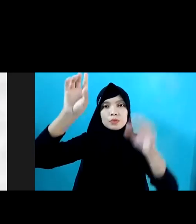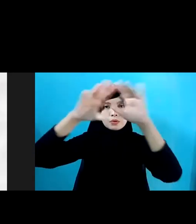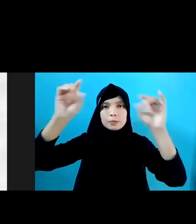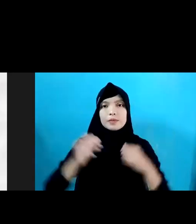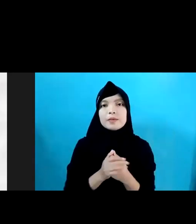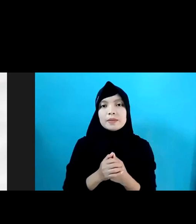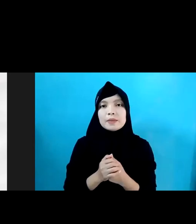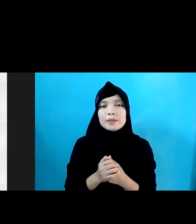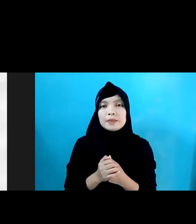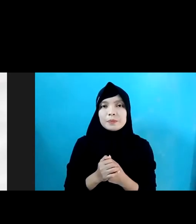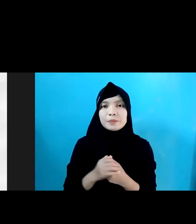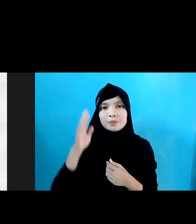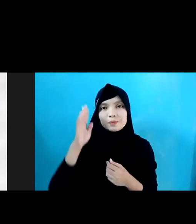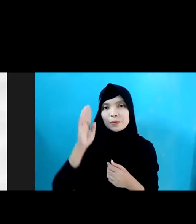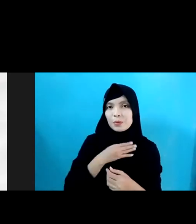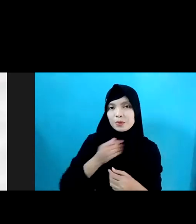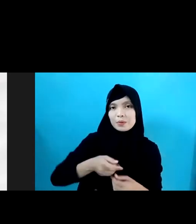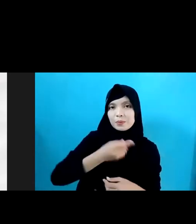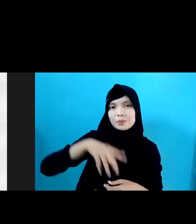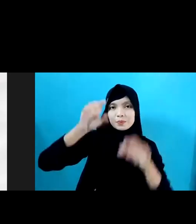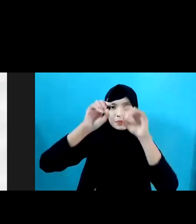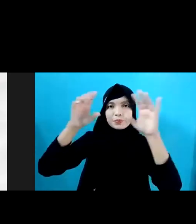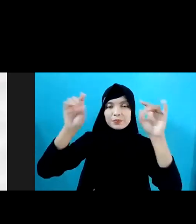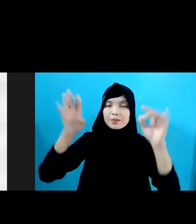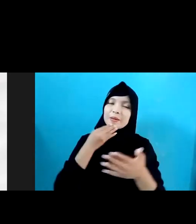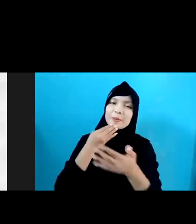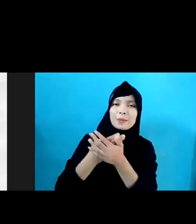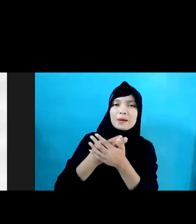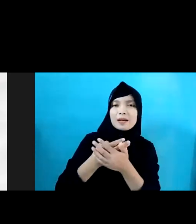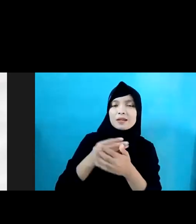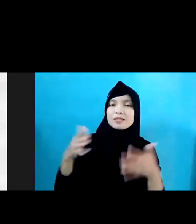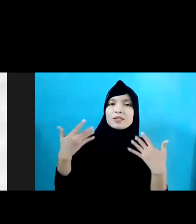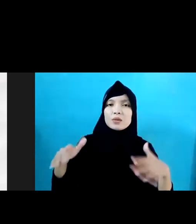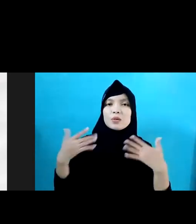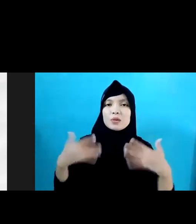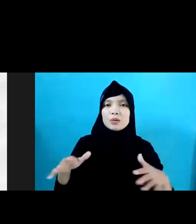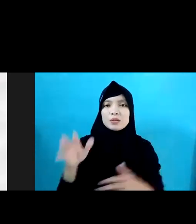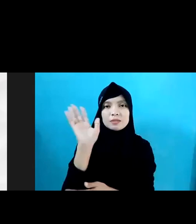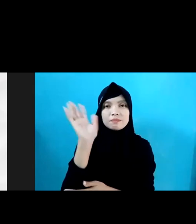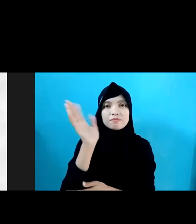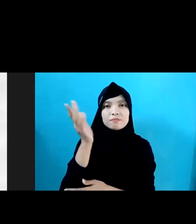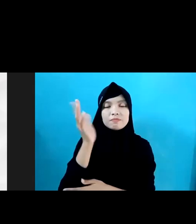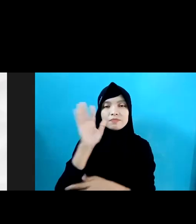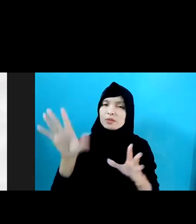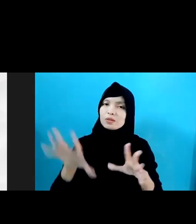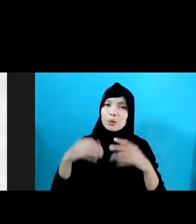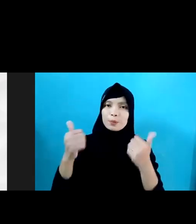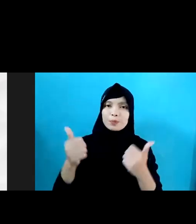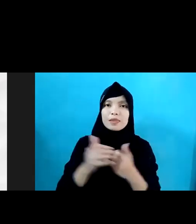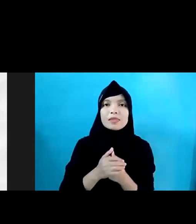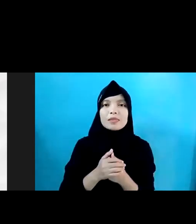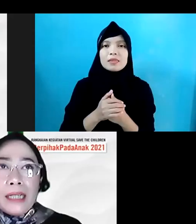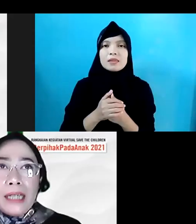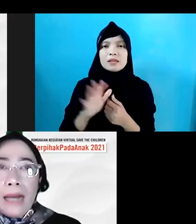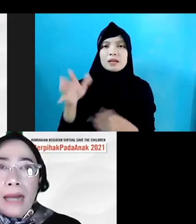Waalaikumsalam warahmatullahi wabarakatuh. Terima kasih banyak Bang Sofian. Luar biasa ya. Paparannya komplit dari mulai paparan